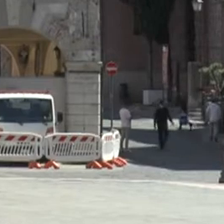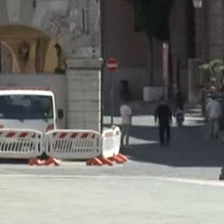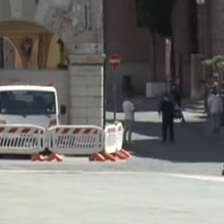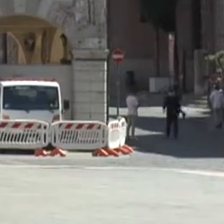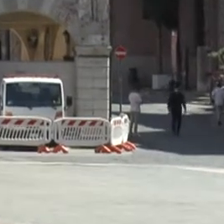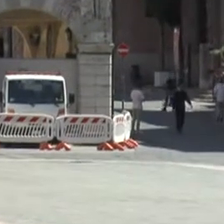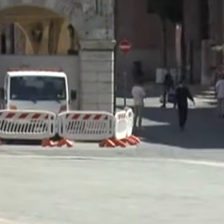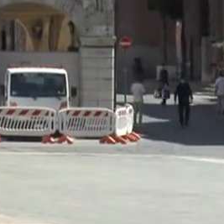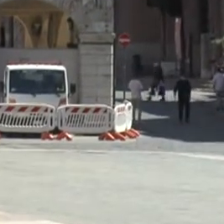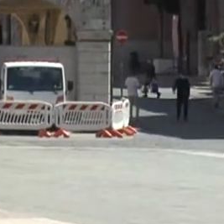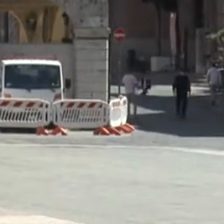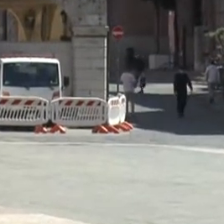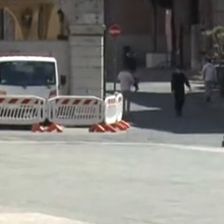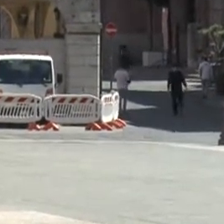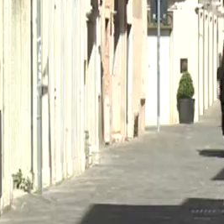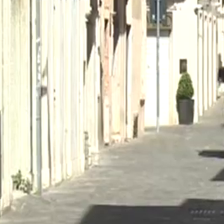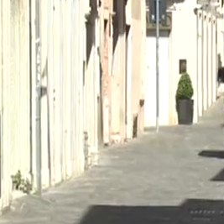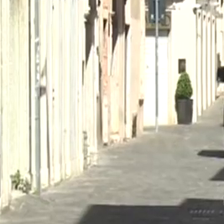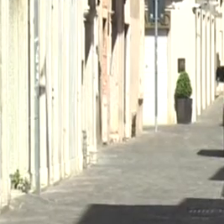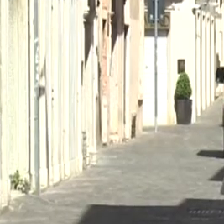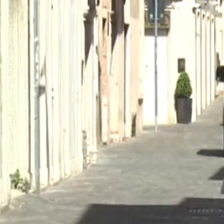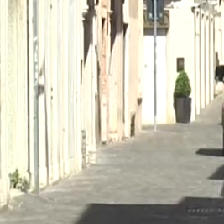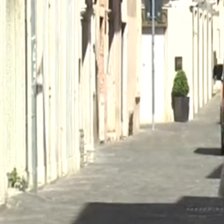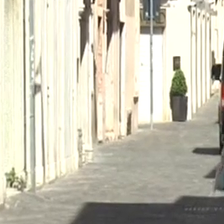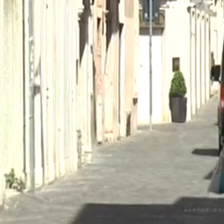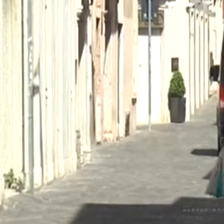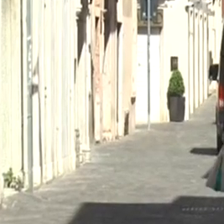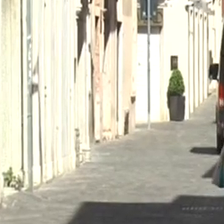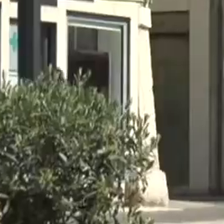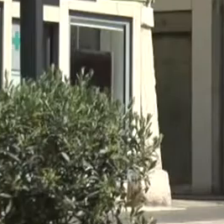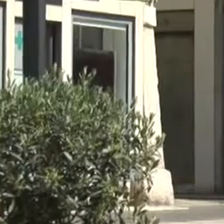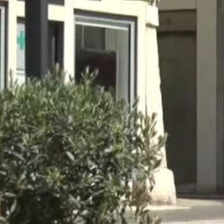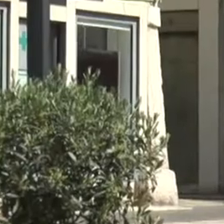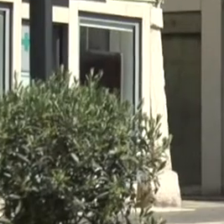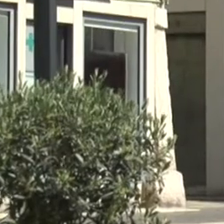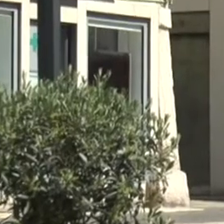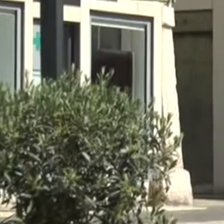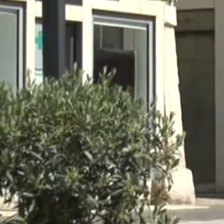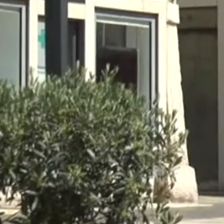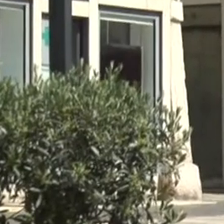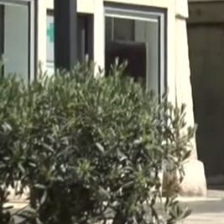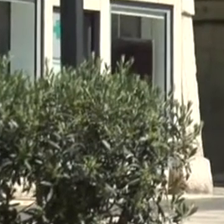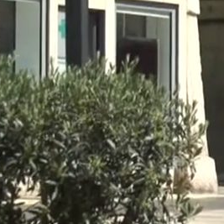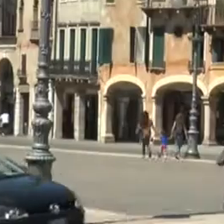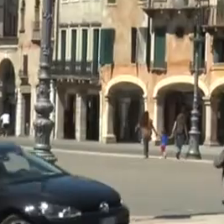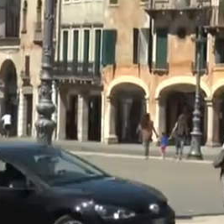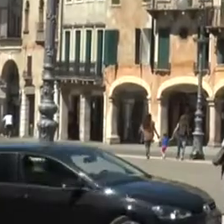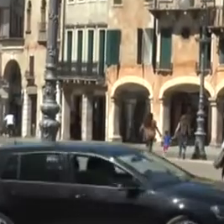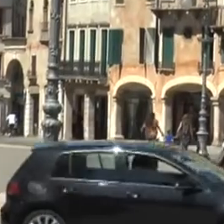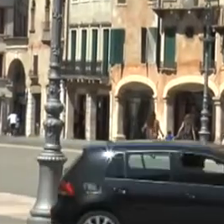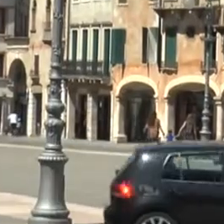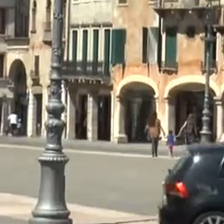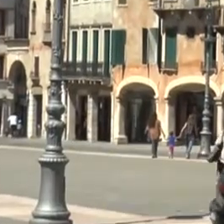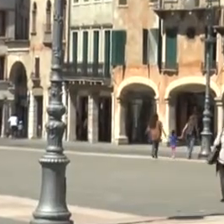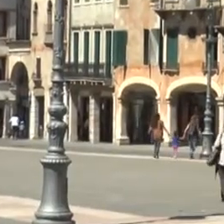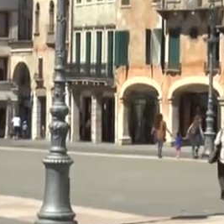Lunedì sarà il gran giorno delle riaperture di buona parte delle attività e del ritorno alla vita quasi definitivo, ma la possibilità di far riaprire negozi